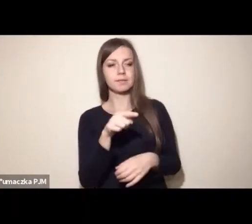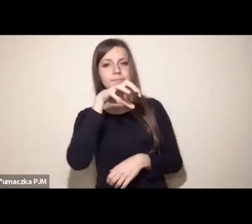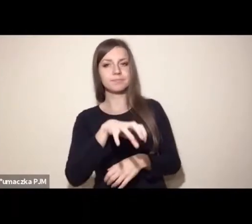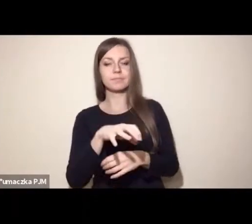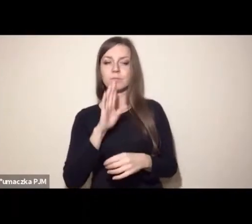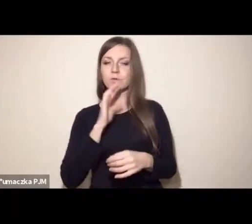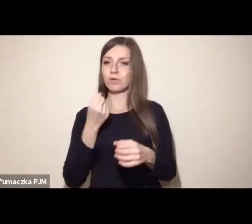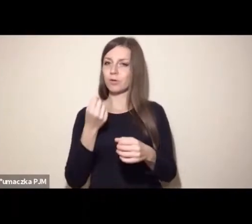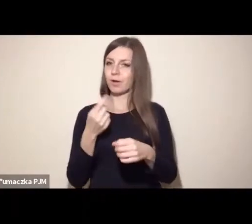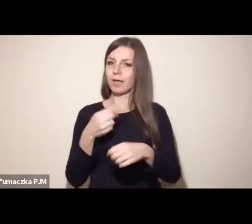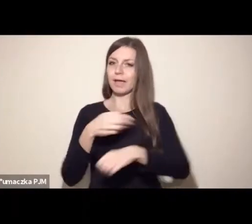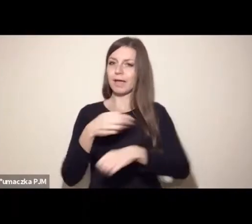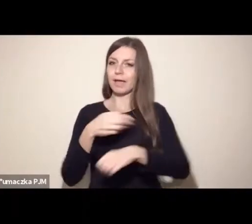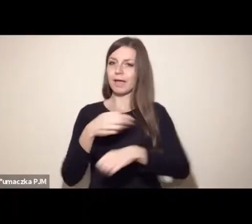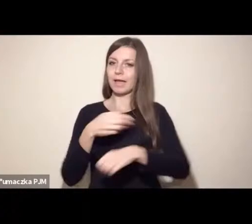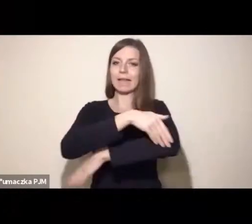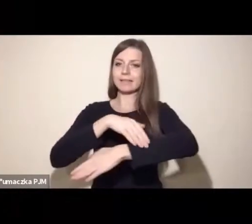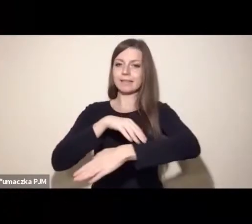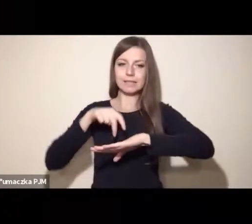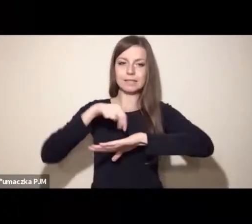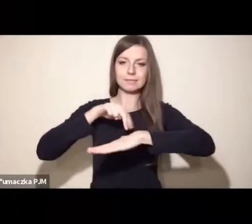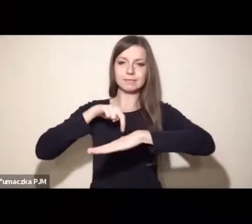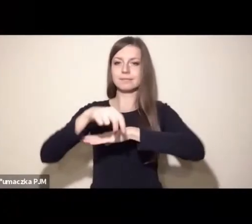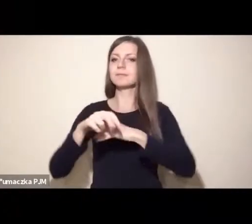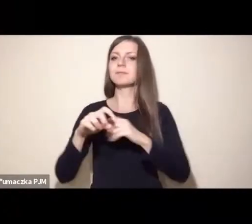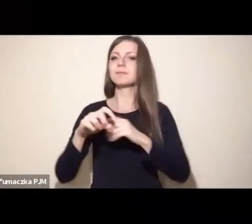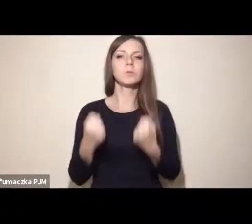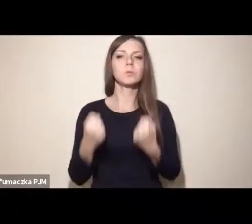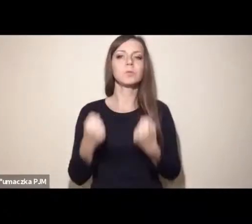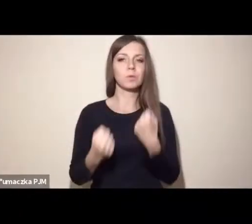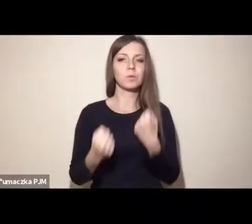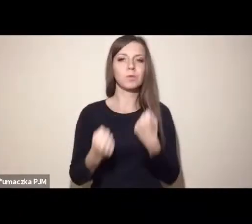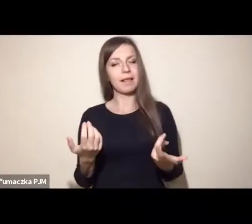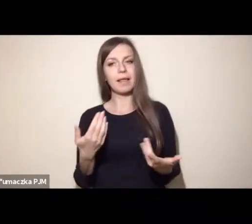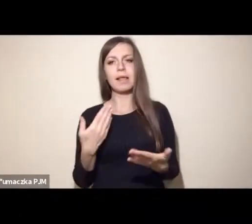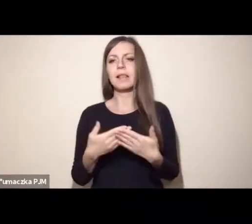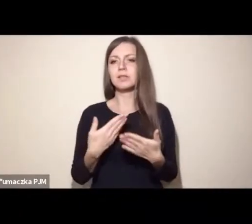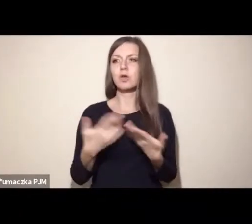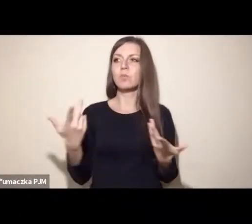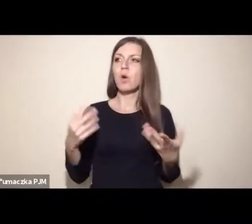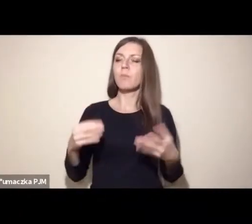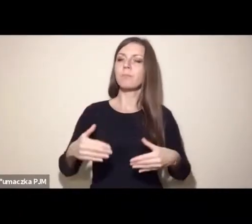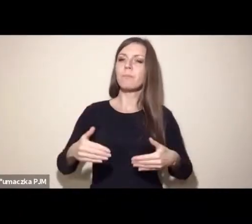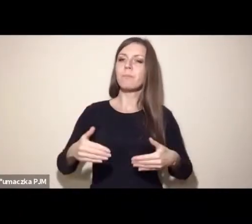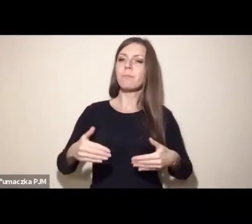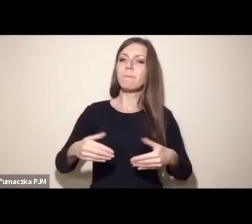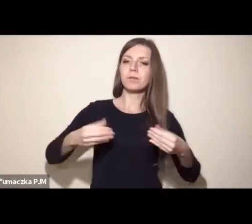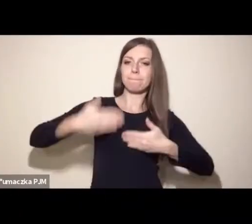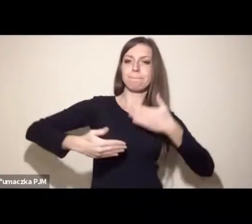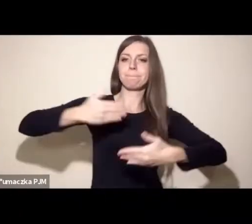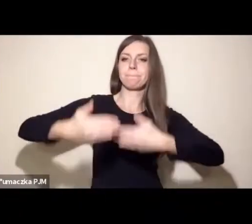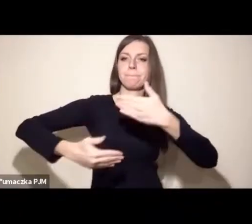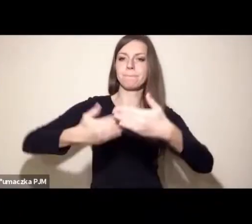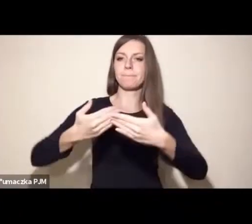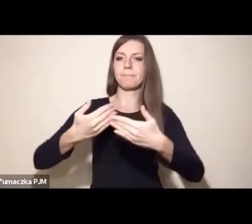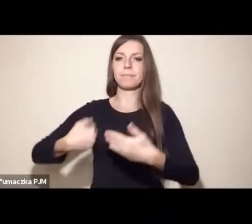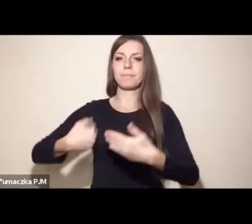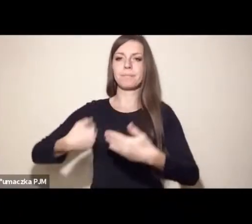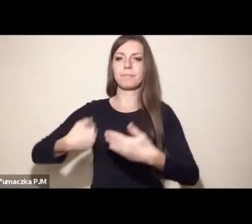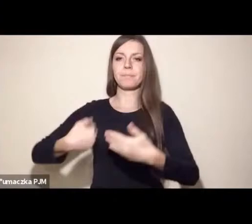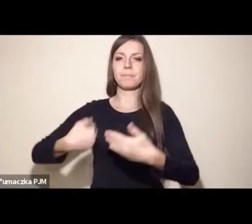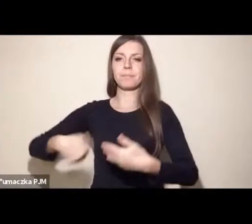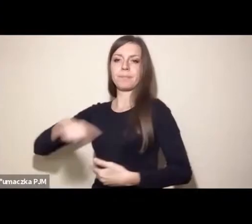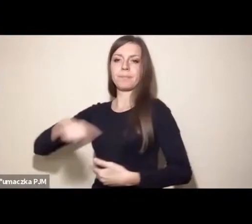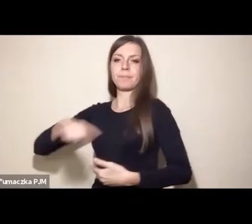najwyraźniej niełatwa do przekroczenia, a to między innymi z tego powodu, że postęp w granice w obrębie naszego garczunku został